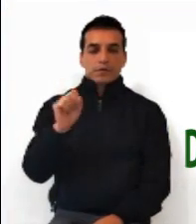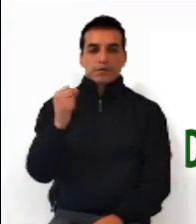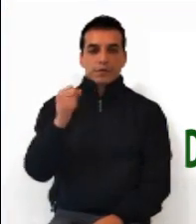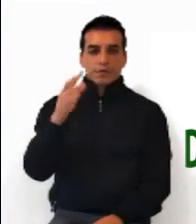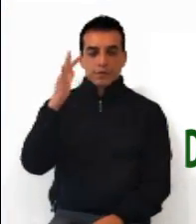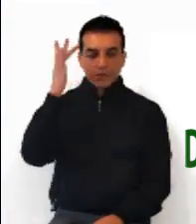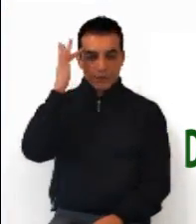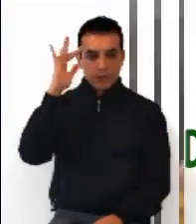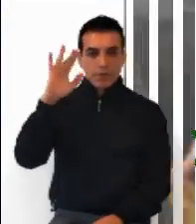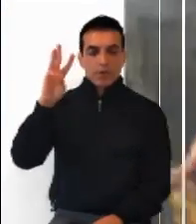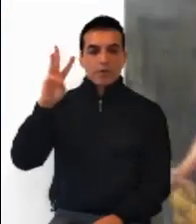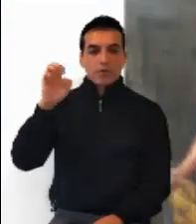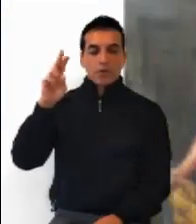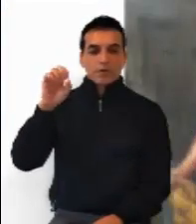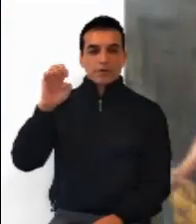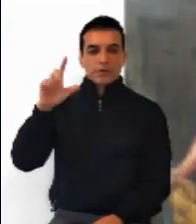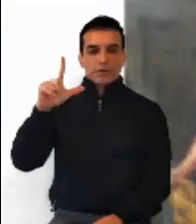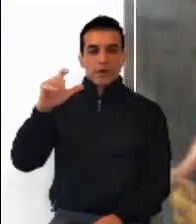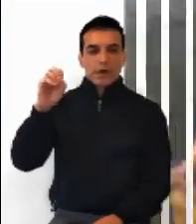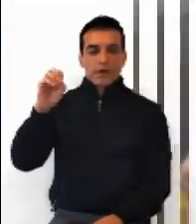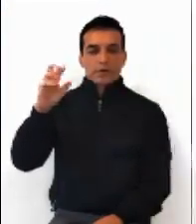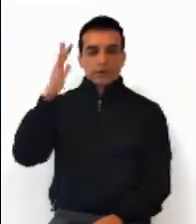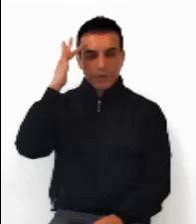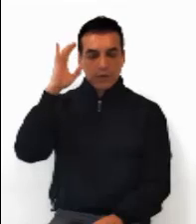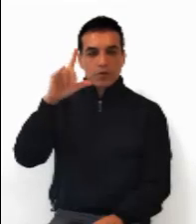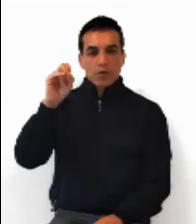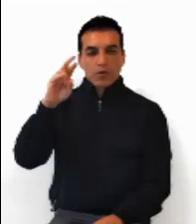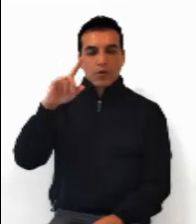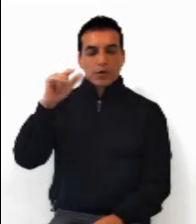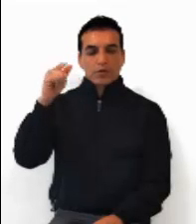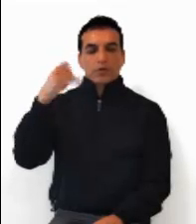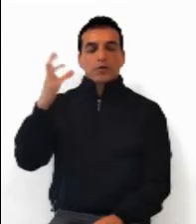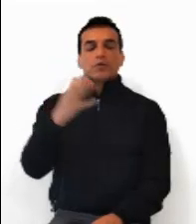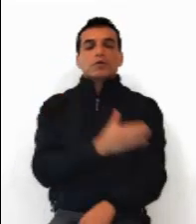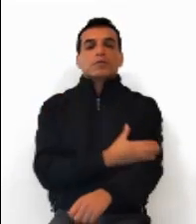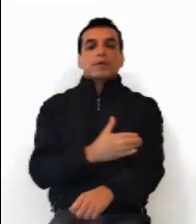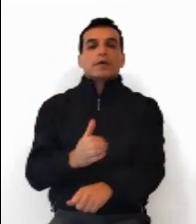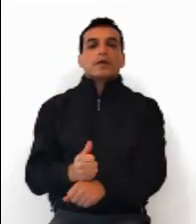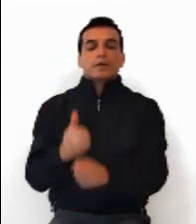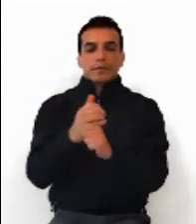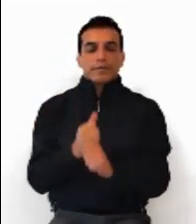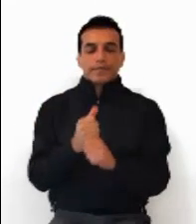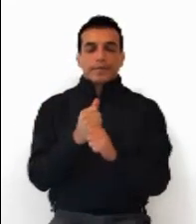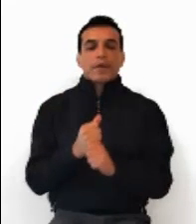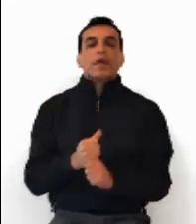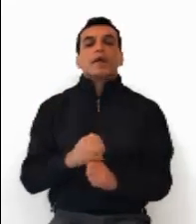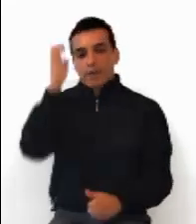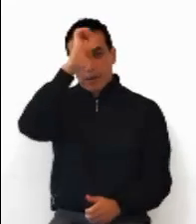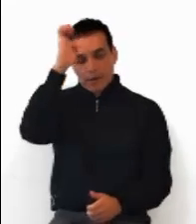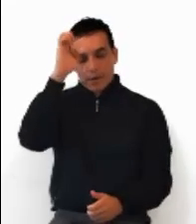septiembre, San Wenceslao y Santos Lorenzo Ruiz y compañeros mártires.